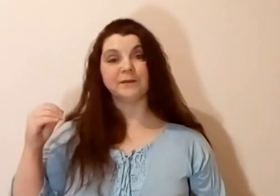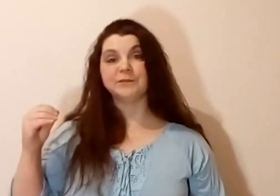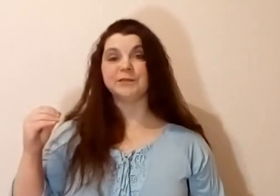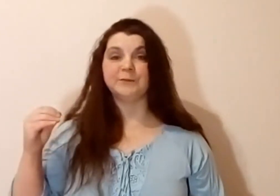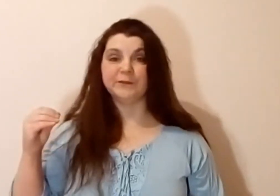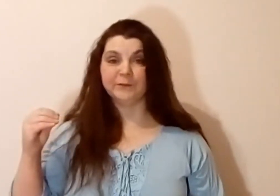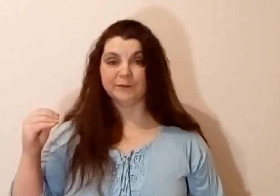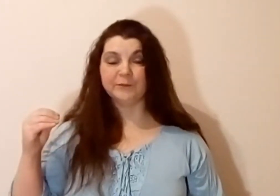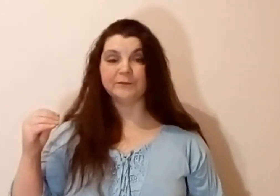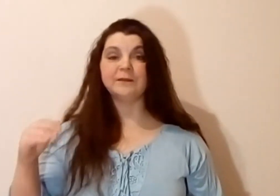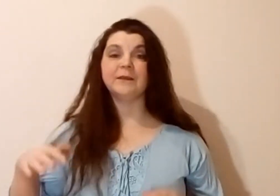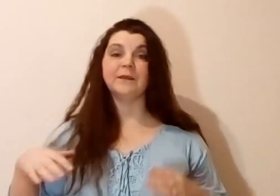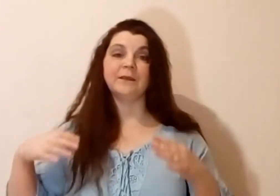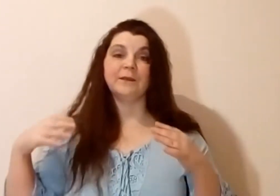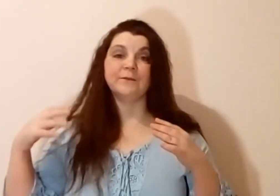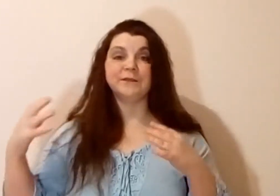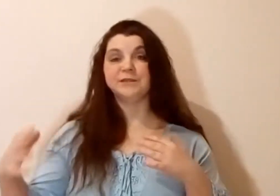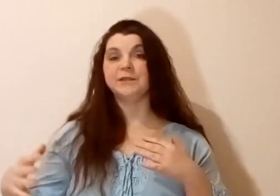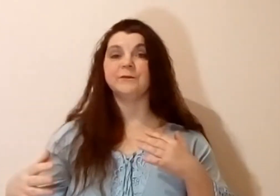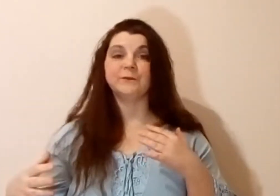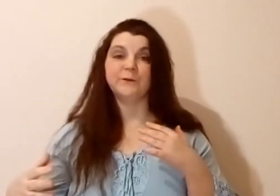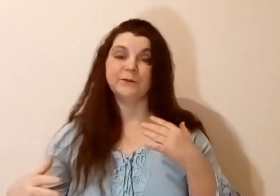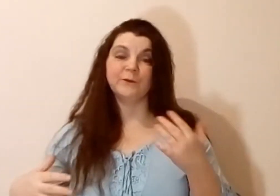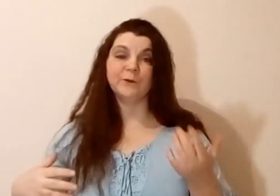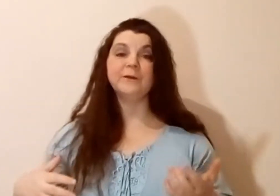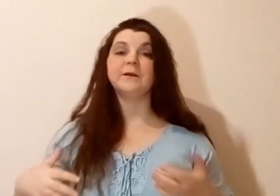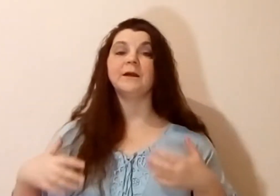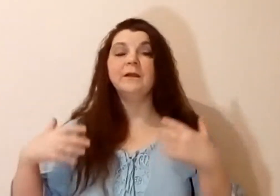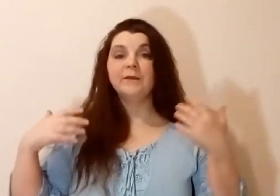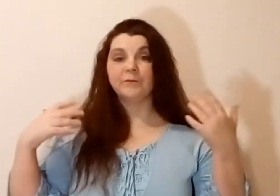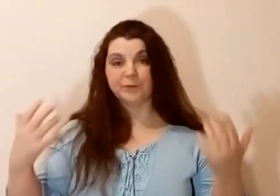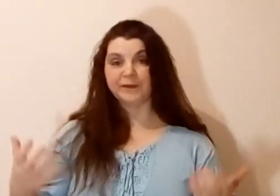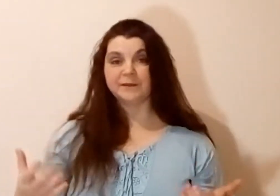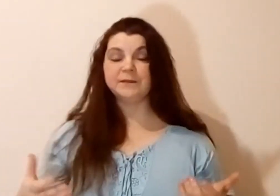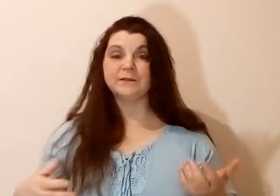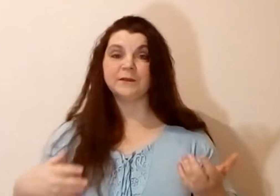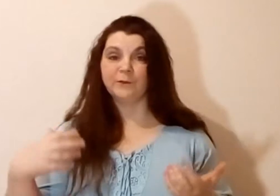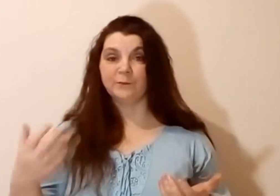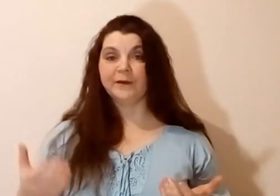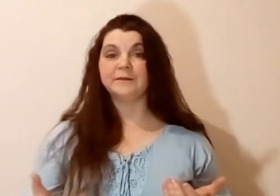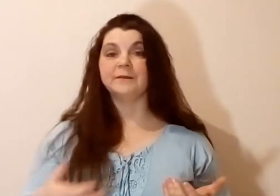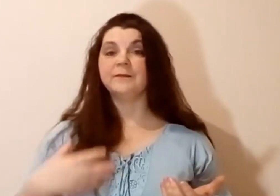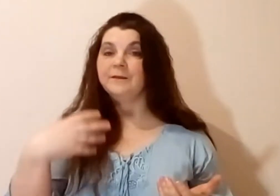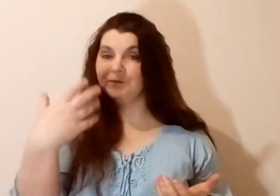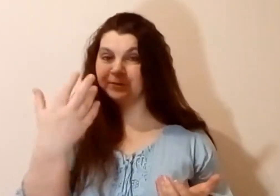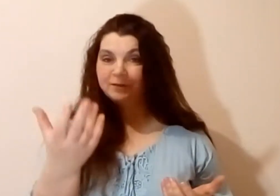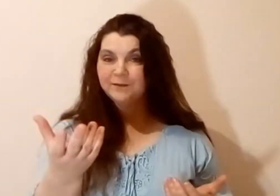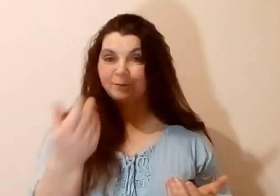должны об этом забывать, и в течение своего видеоролика вы периодически улыбаетесь себе